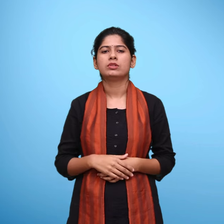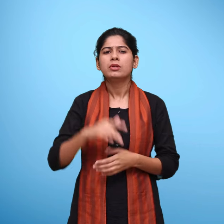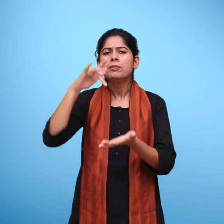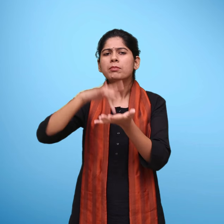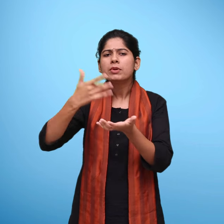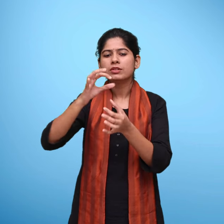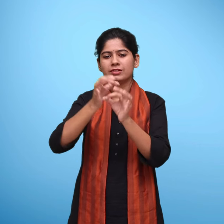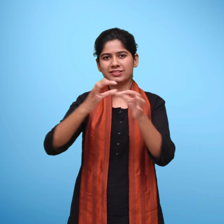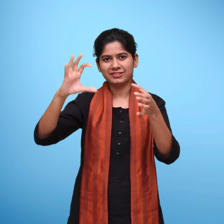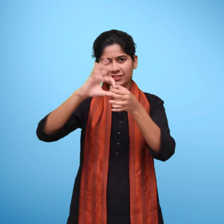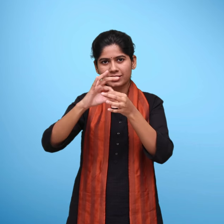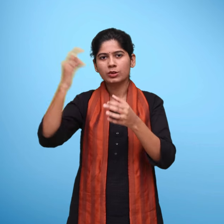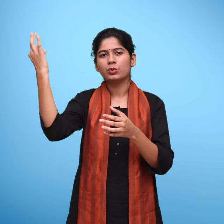प्रशिक्षन परिशद नई दिल्ली